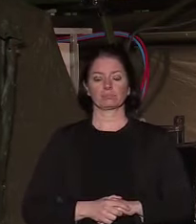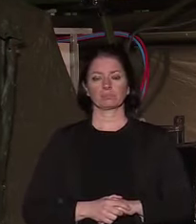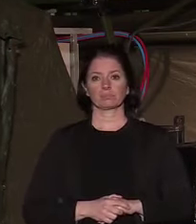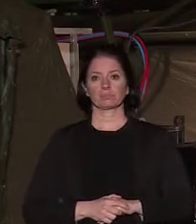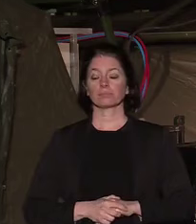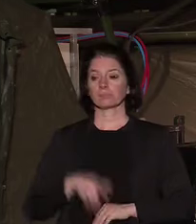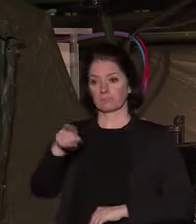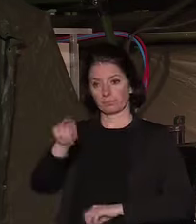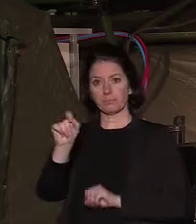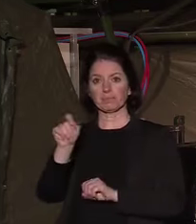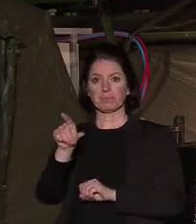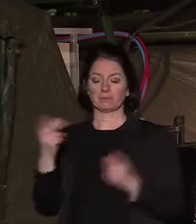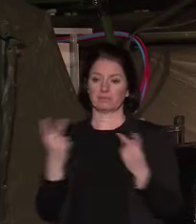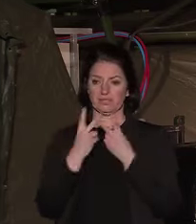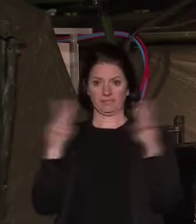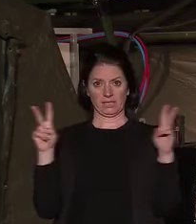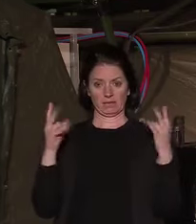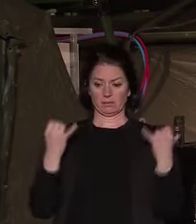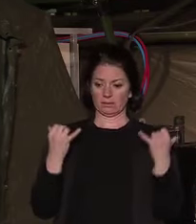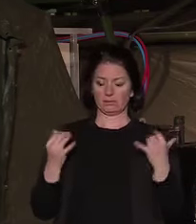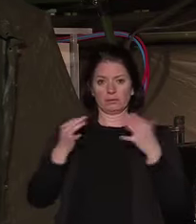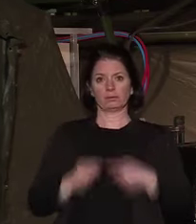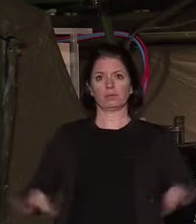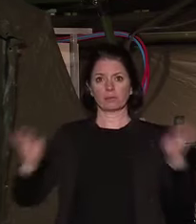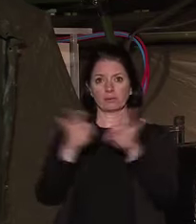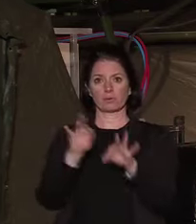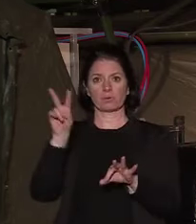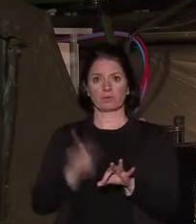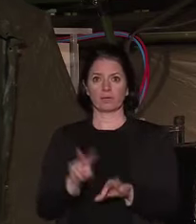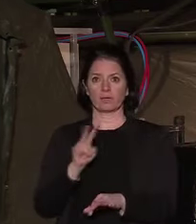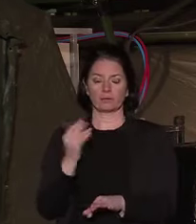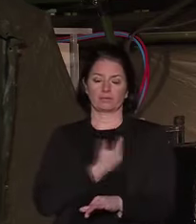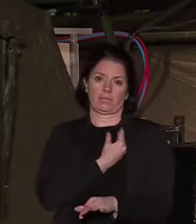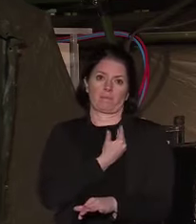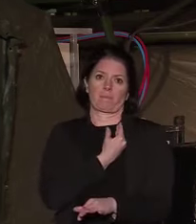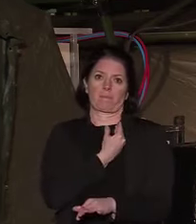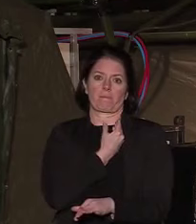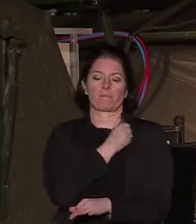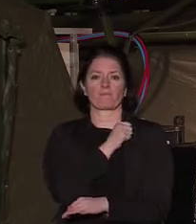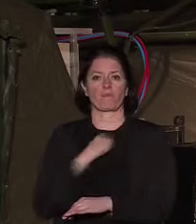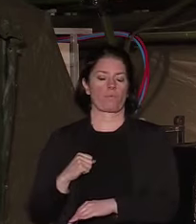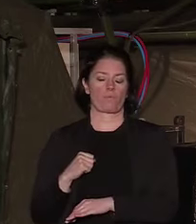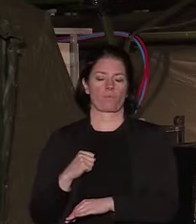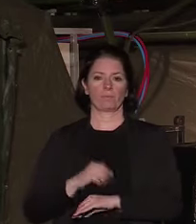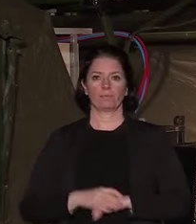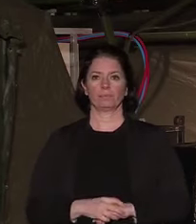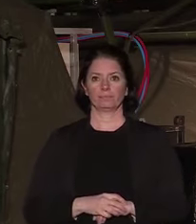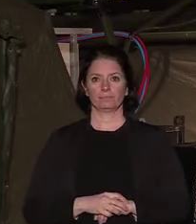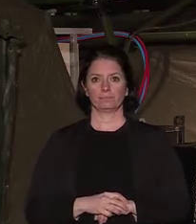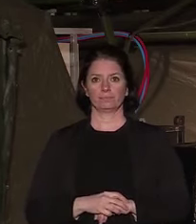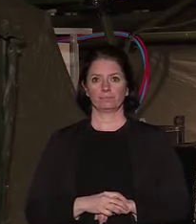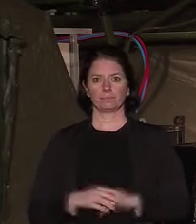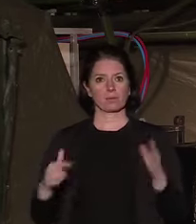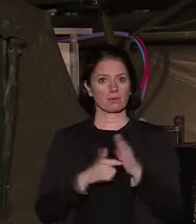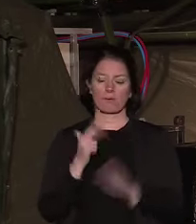Et cette ville, ce territoire, porte les morsures de celui-ci. Lorsqu'on engage une